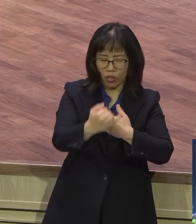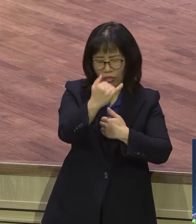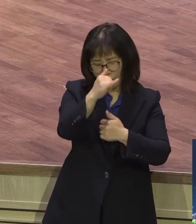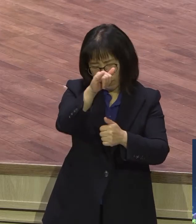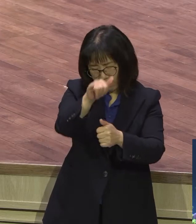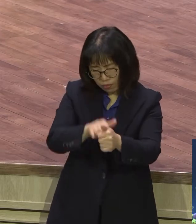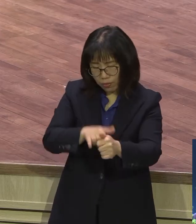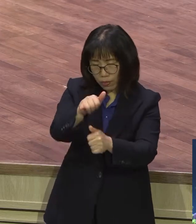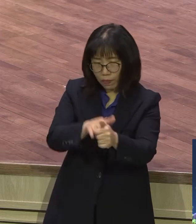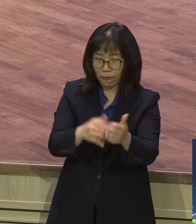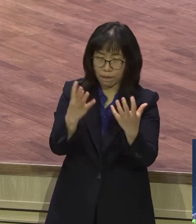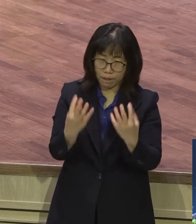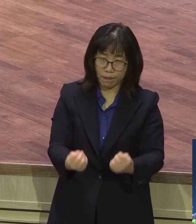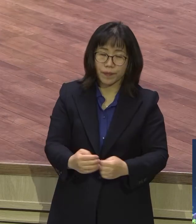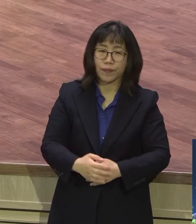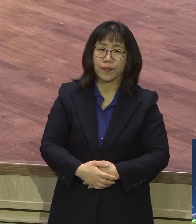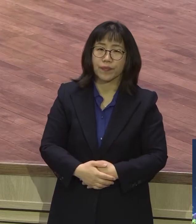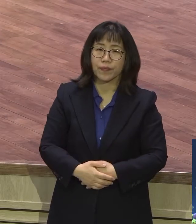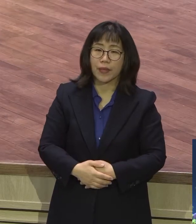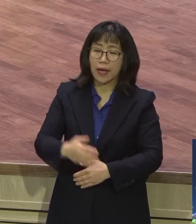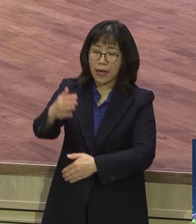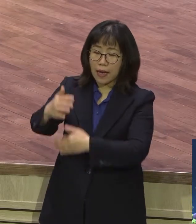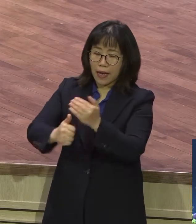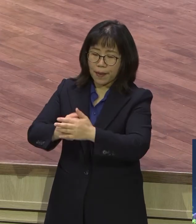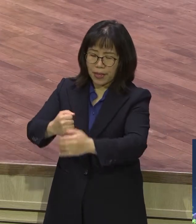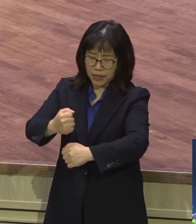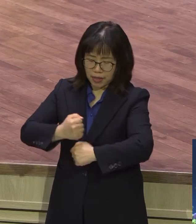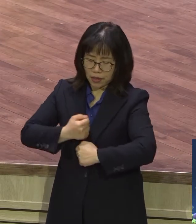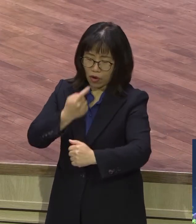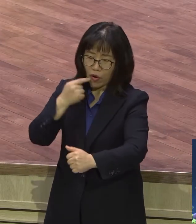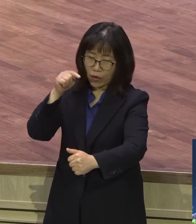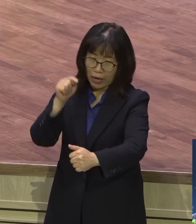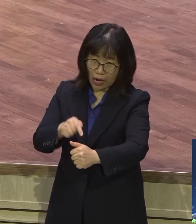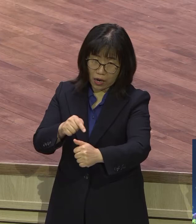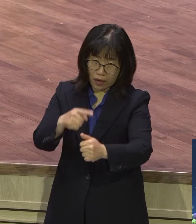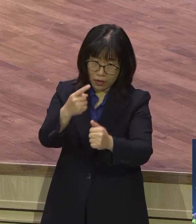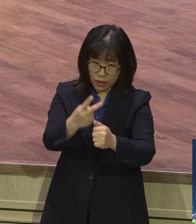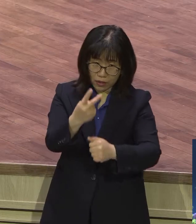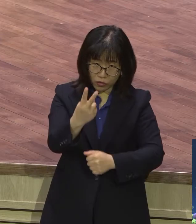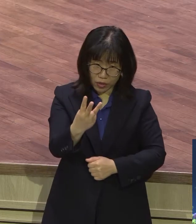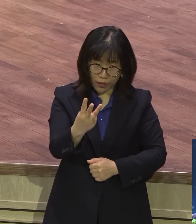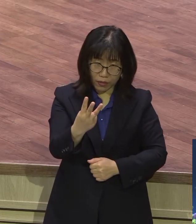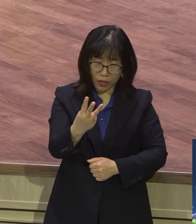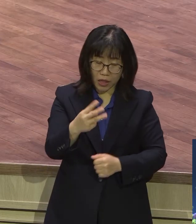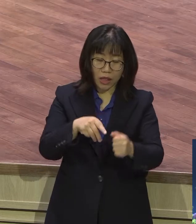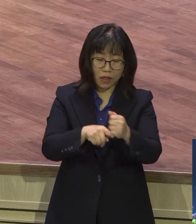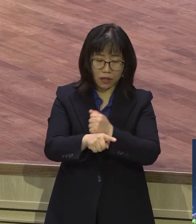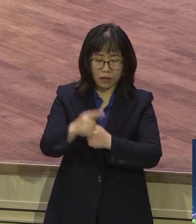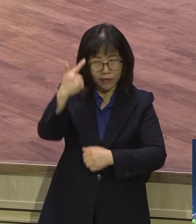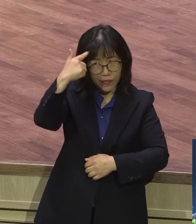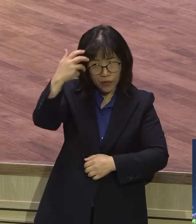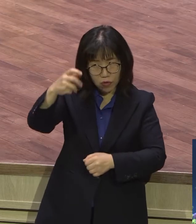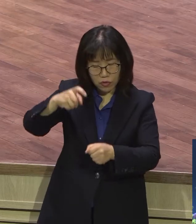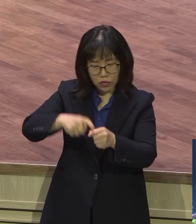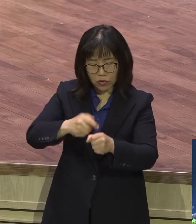하나님께서 지켜러 왔으니 세 가지 절기에는 뭐가 있느냐 영적 의미가 담겨져 있어요.